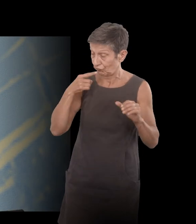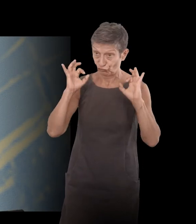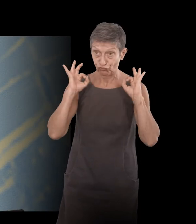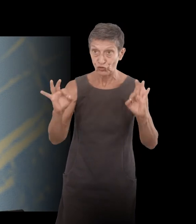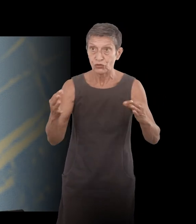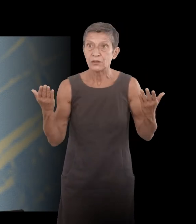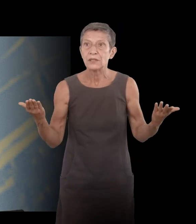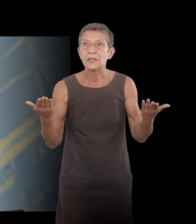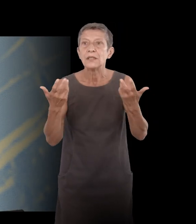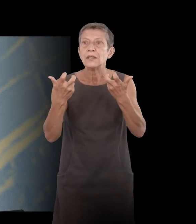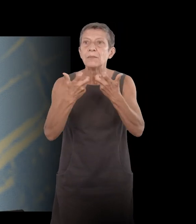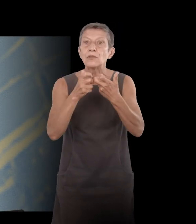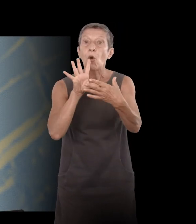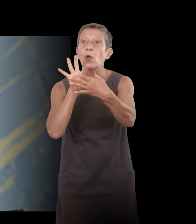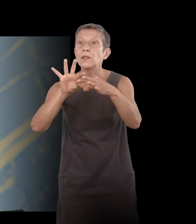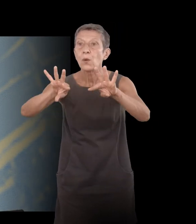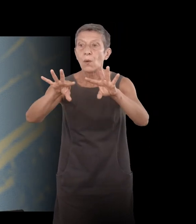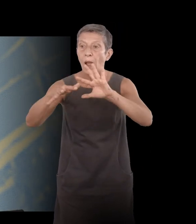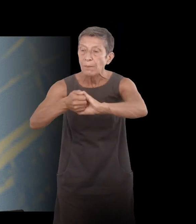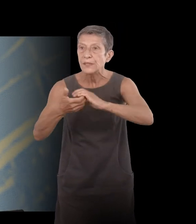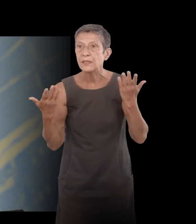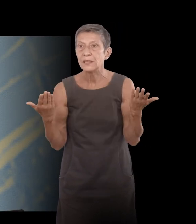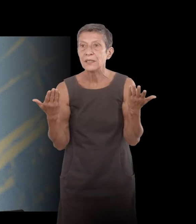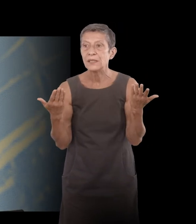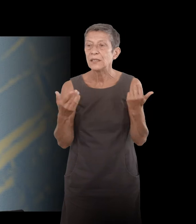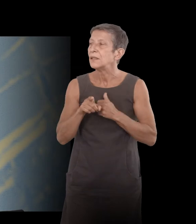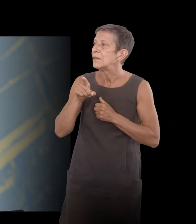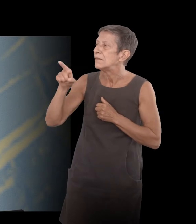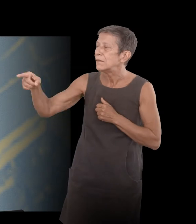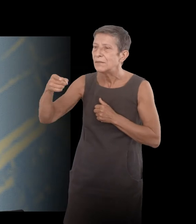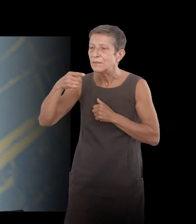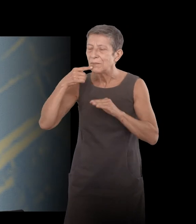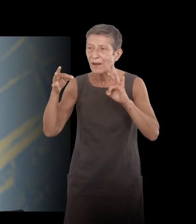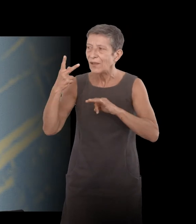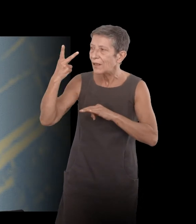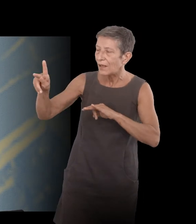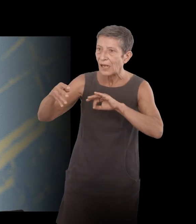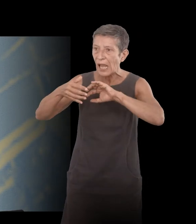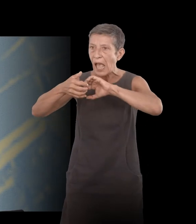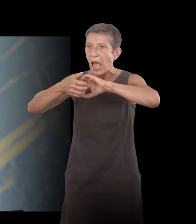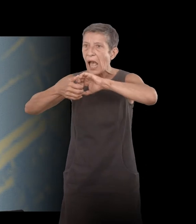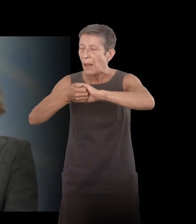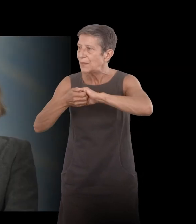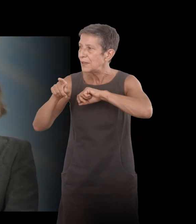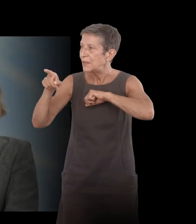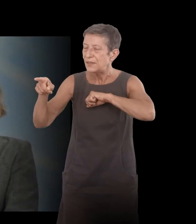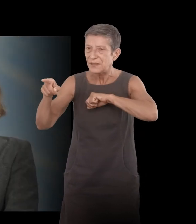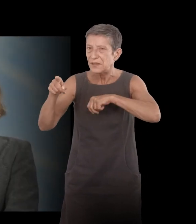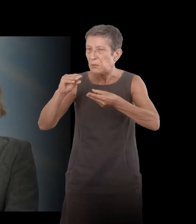notamment dans la relation avec les amis, quand vous évoquez cet ami qui est hypersomniaque, enfin qui souffre d'une